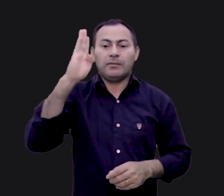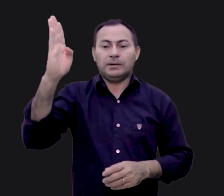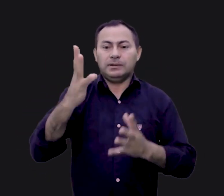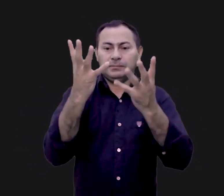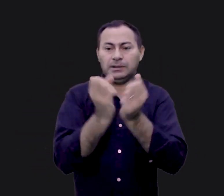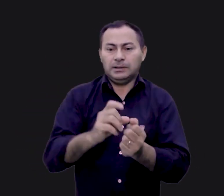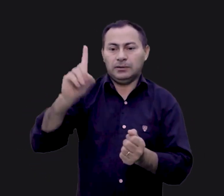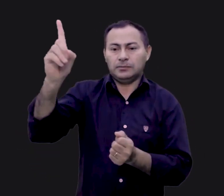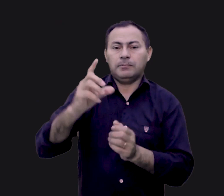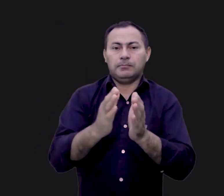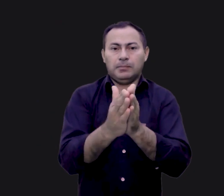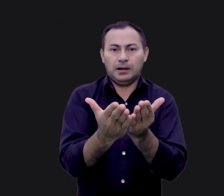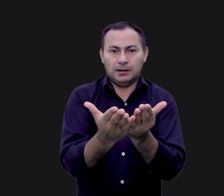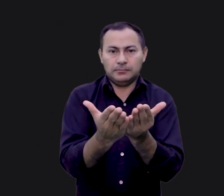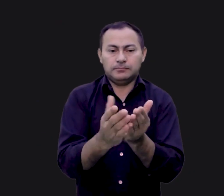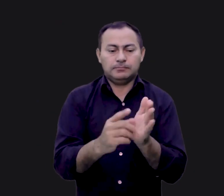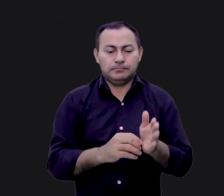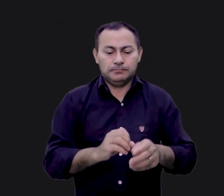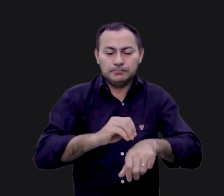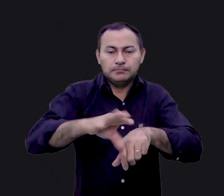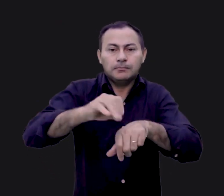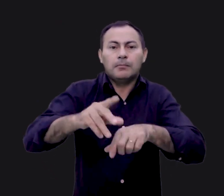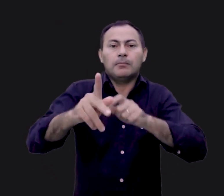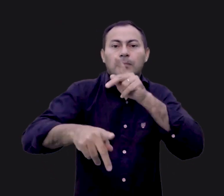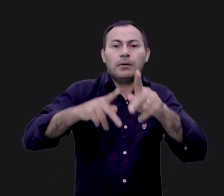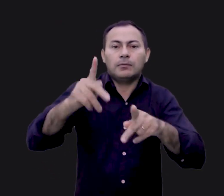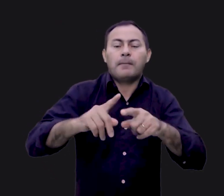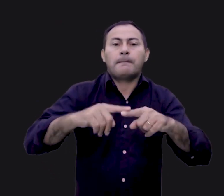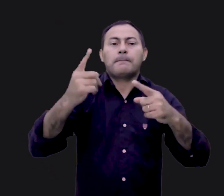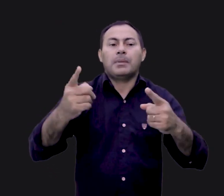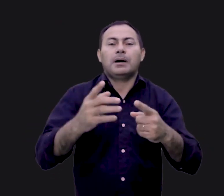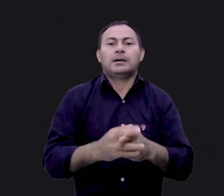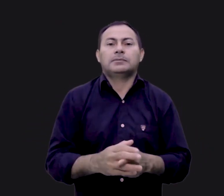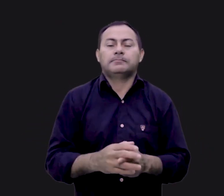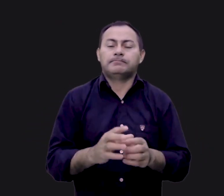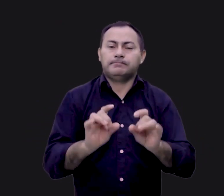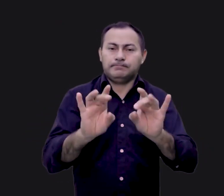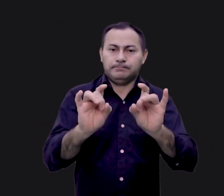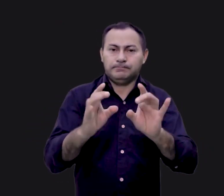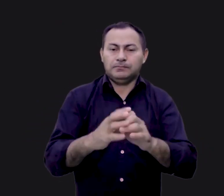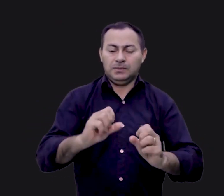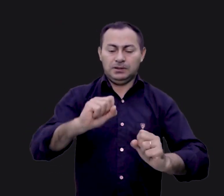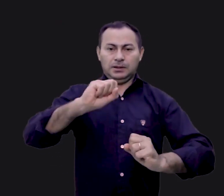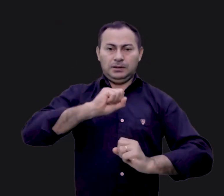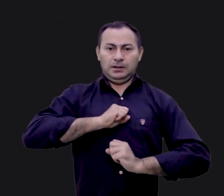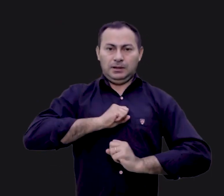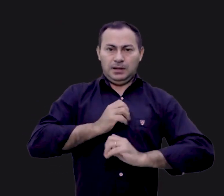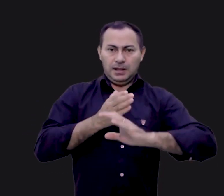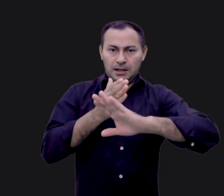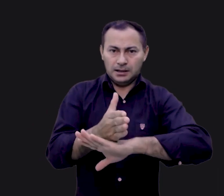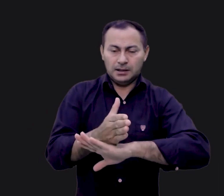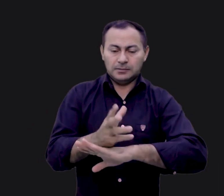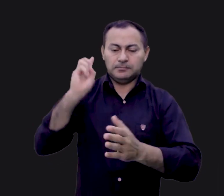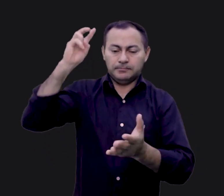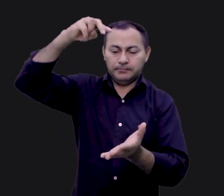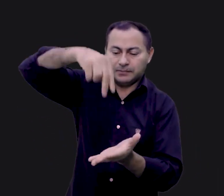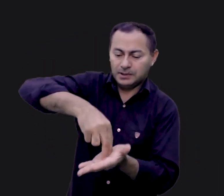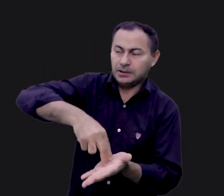recebia de Deus a palavra e a repassava para o povo. Mas era função exclusiva do sacerdote entrar na presença de Deus